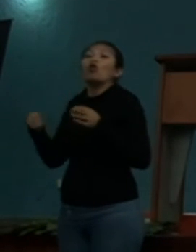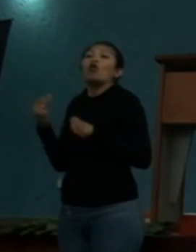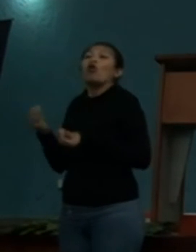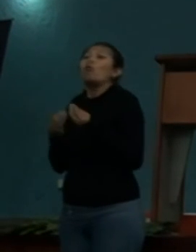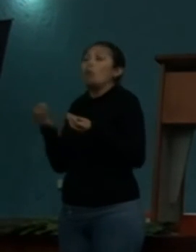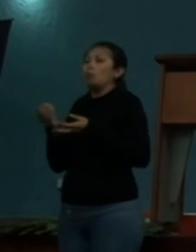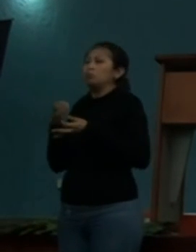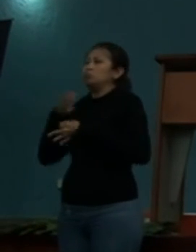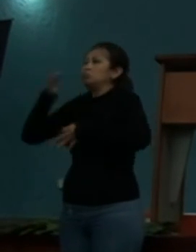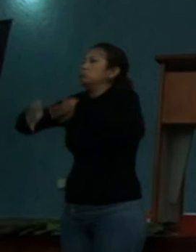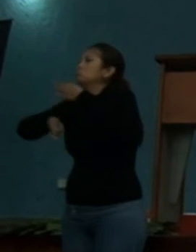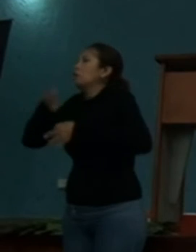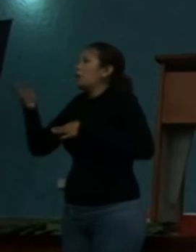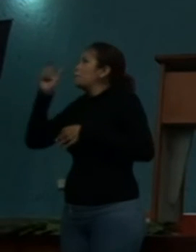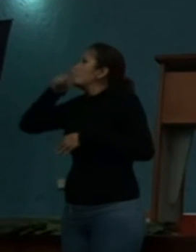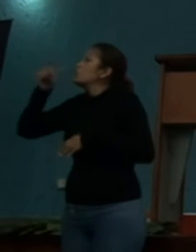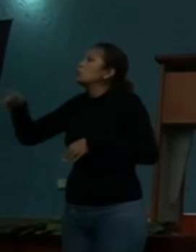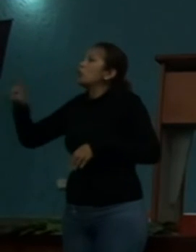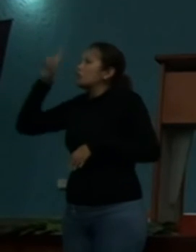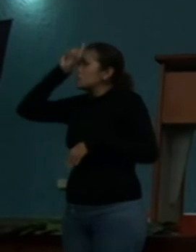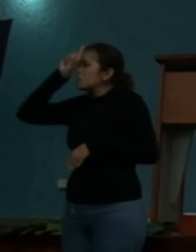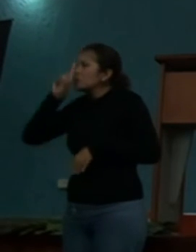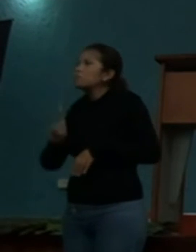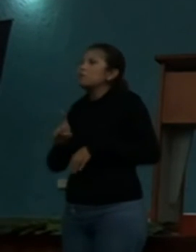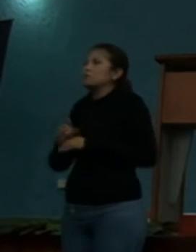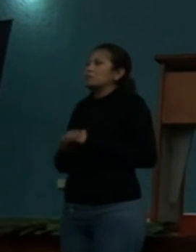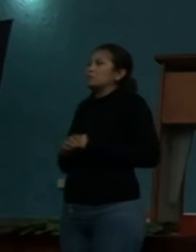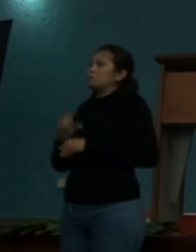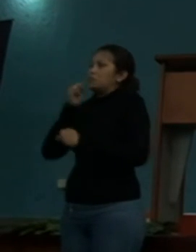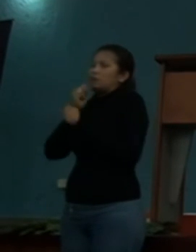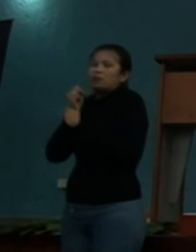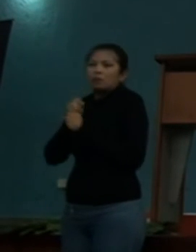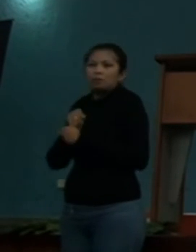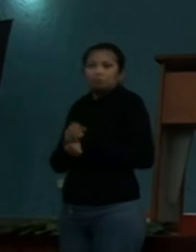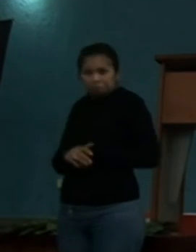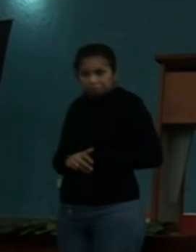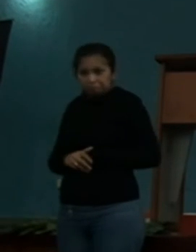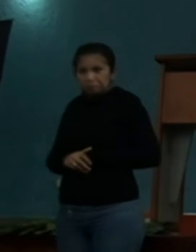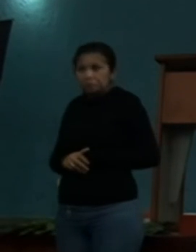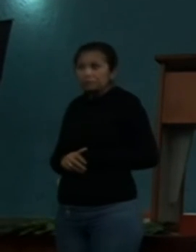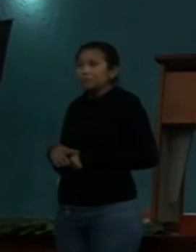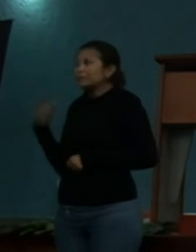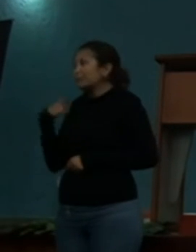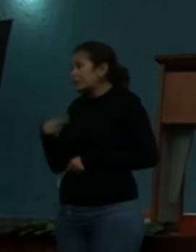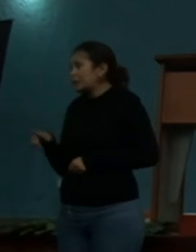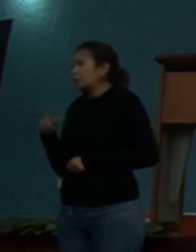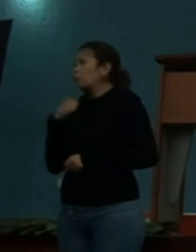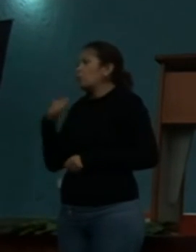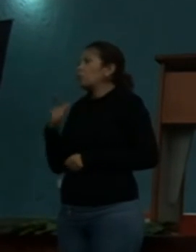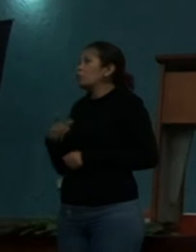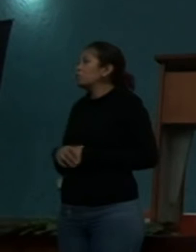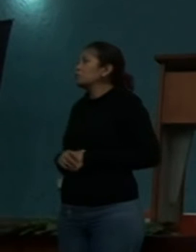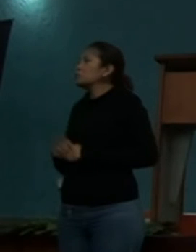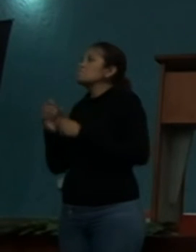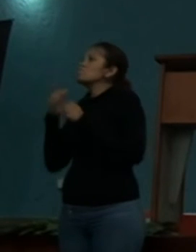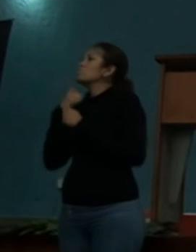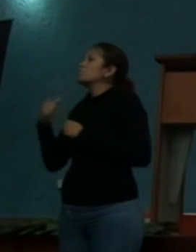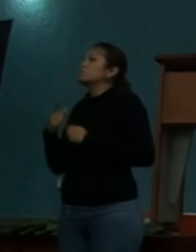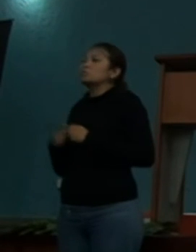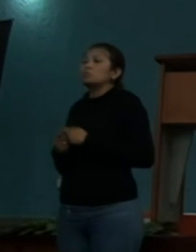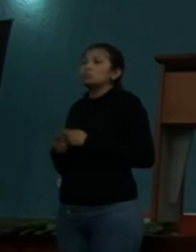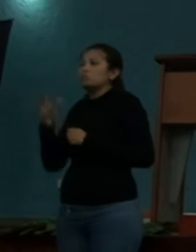acuerdo apropiado para referir a una persona con discapacidad y a los temas relacionados. Tenemos un gran desafío,